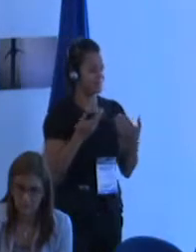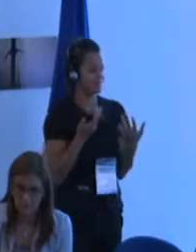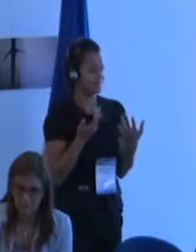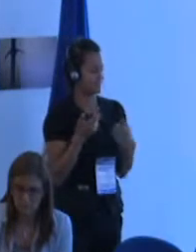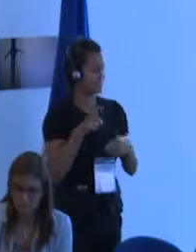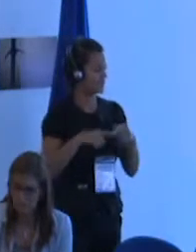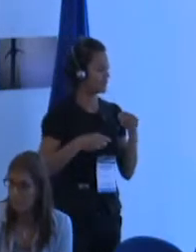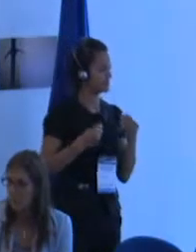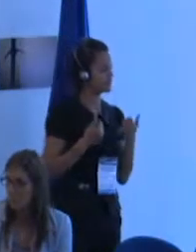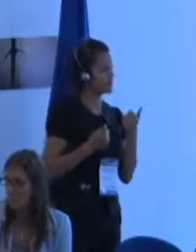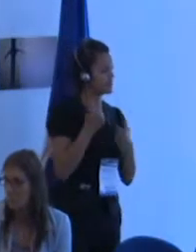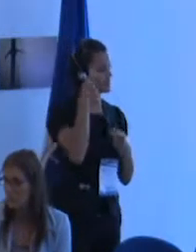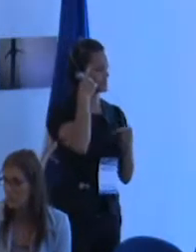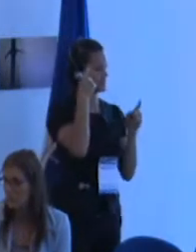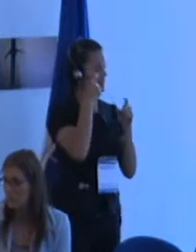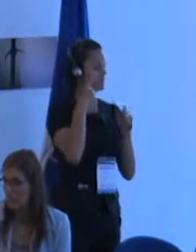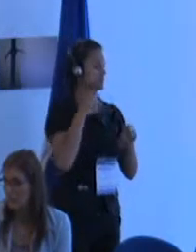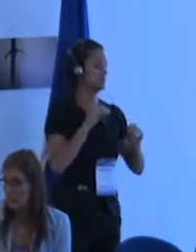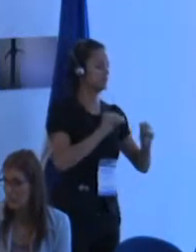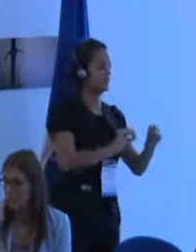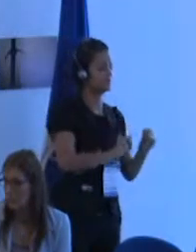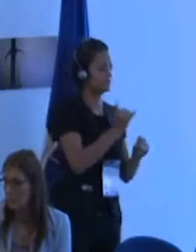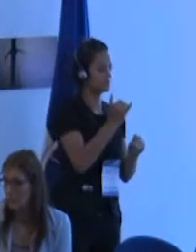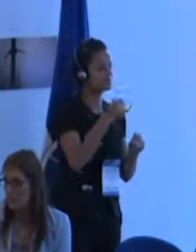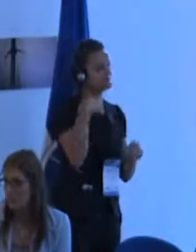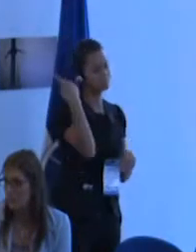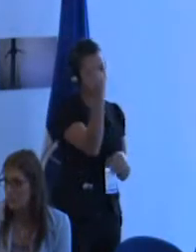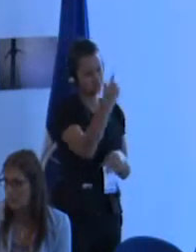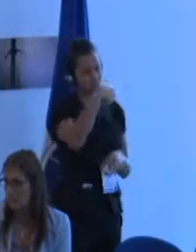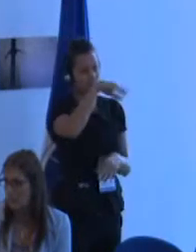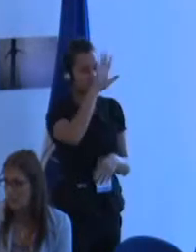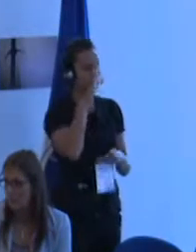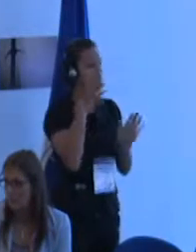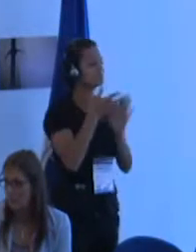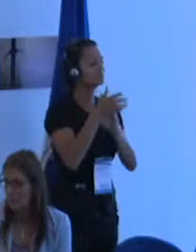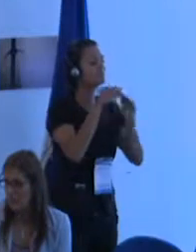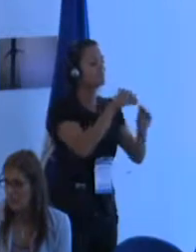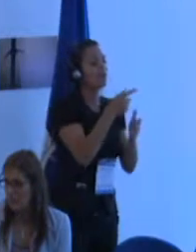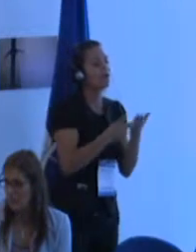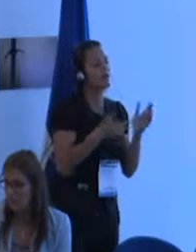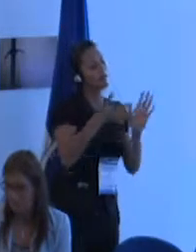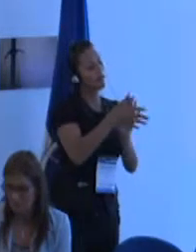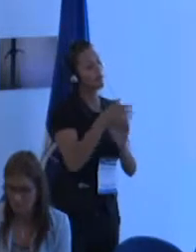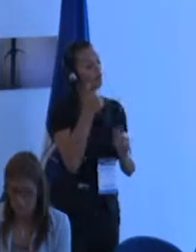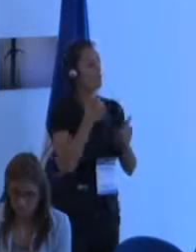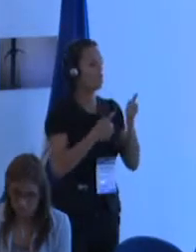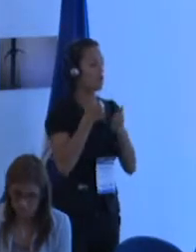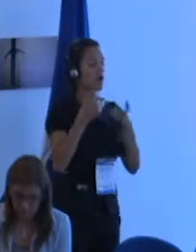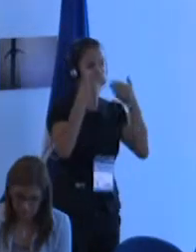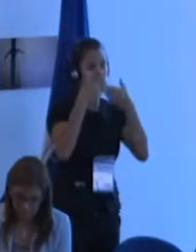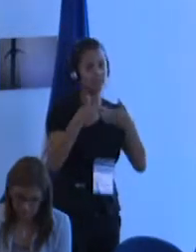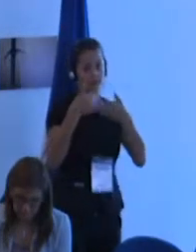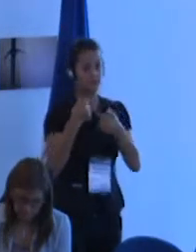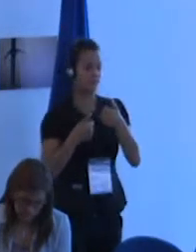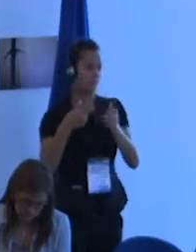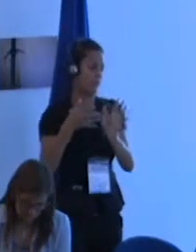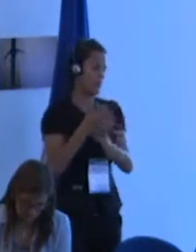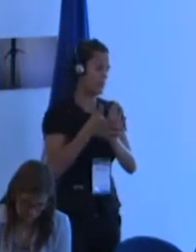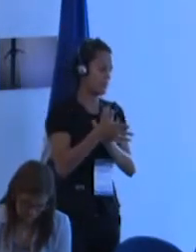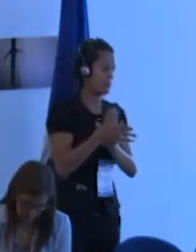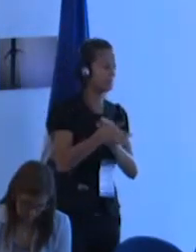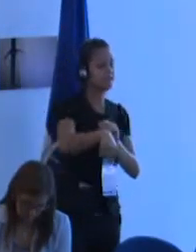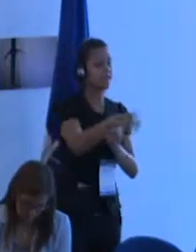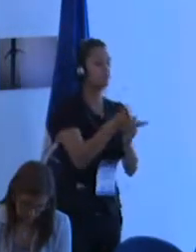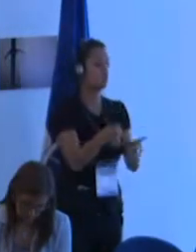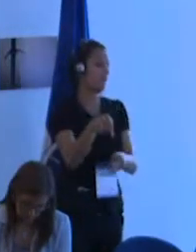la contenta con hablar de las limitaciones, las limitaciones desde el punto de vista de los alumnos,